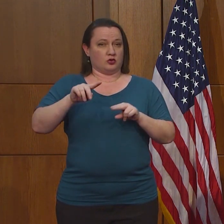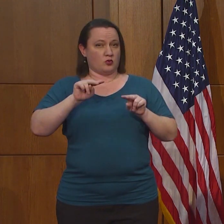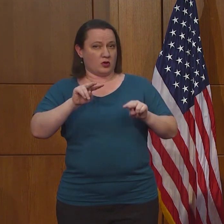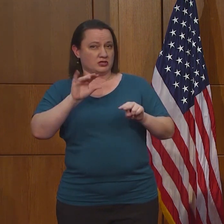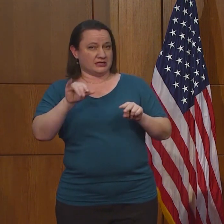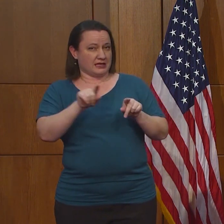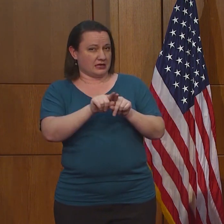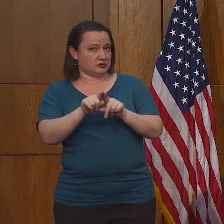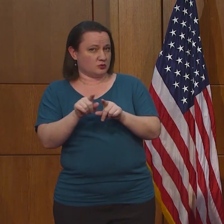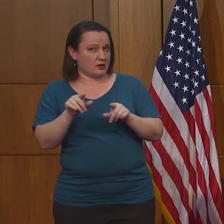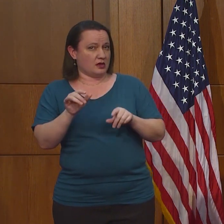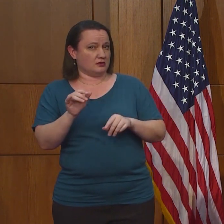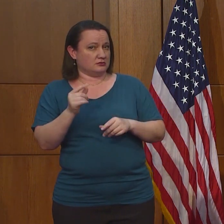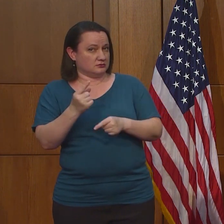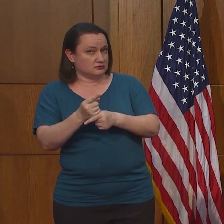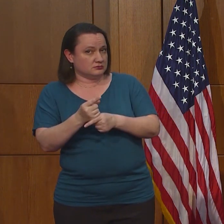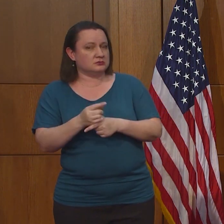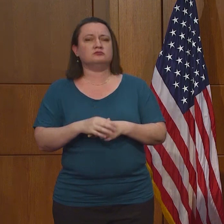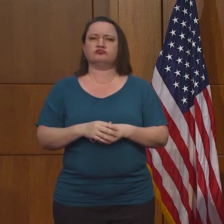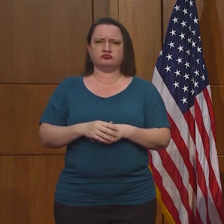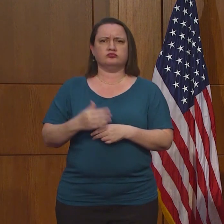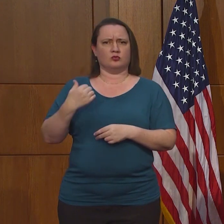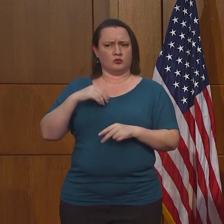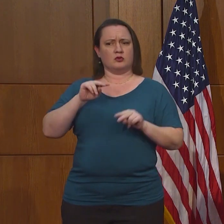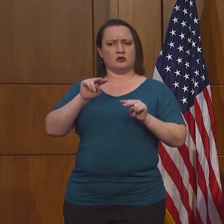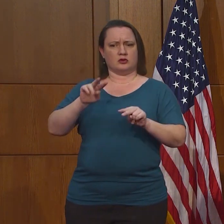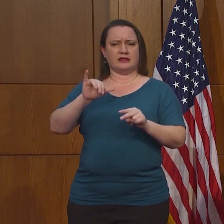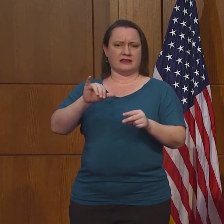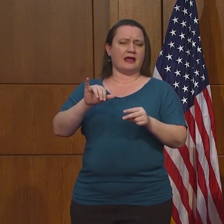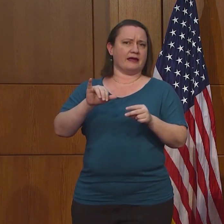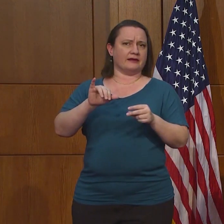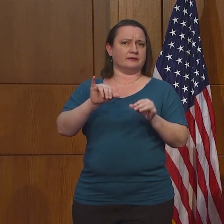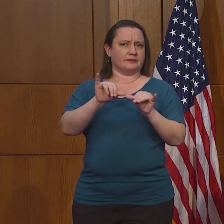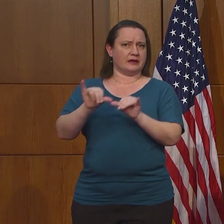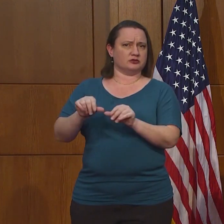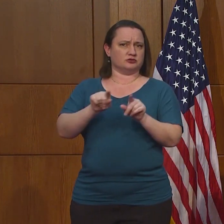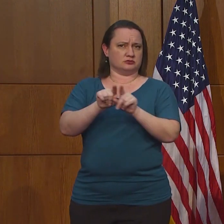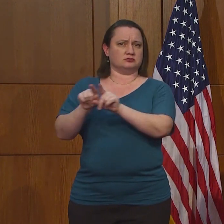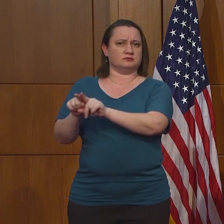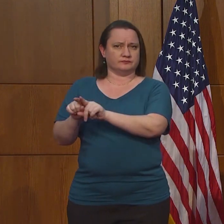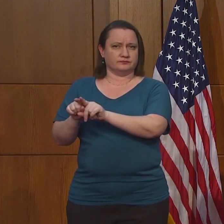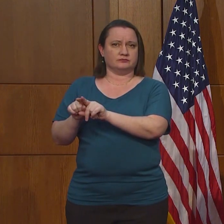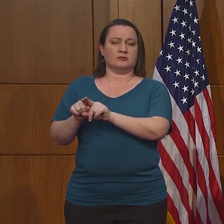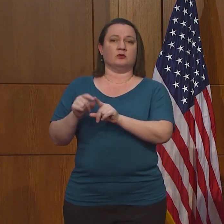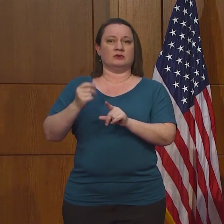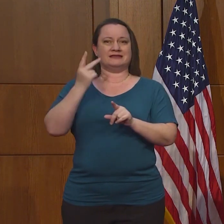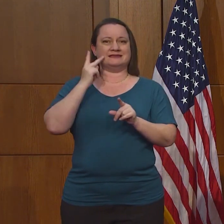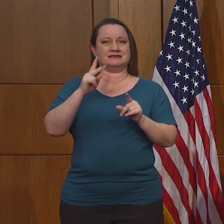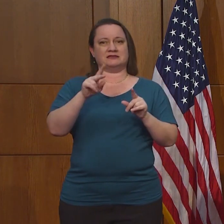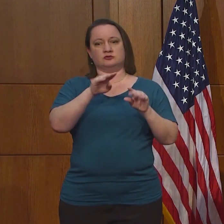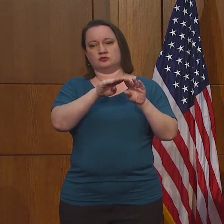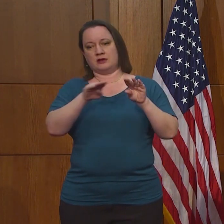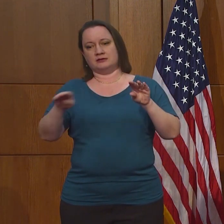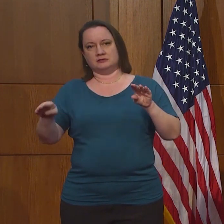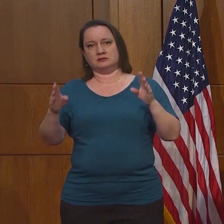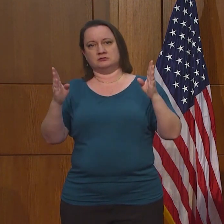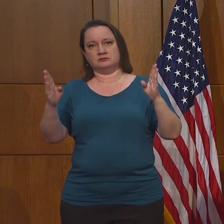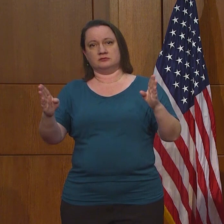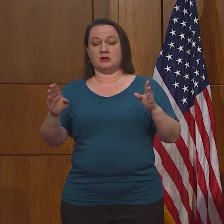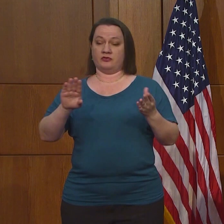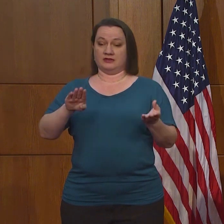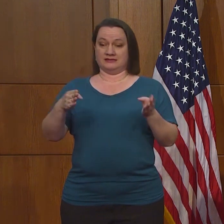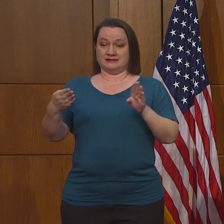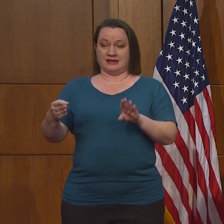Está siendo formulada. Nuevamente, estamos mirando a la tendencia de los datos. Las pruebas no quiere decir lo que ha